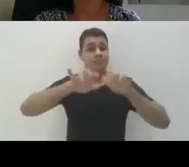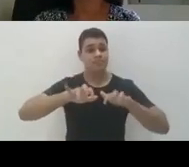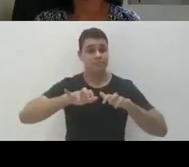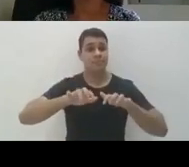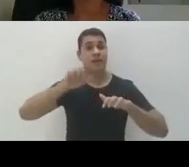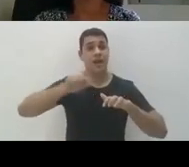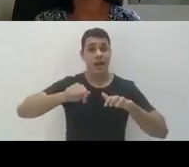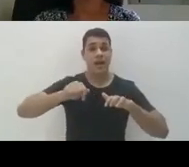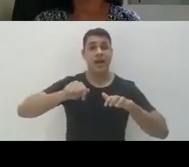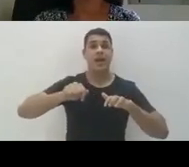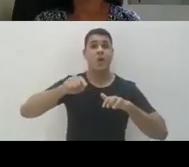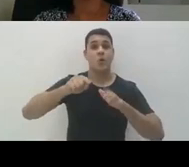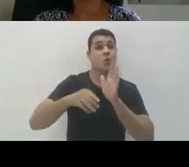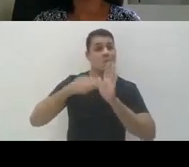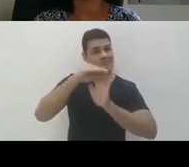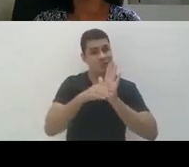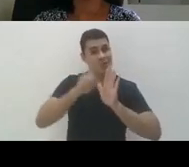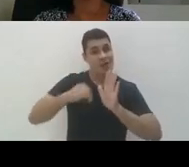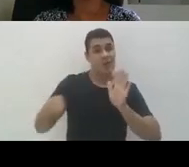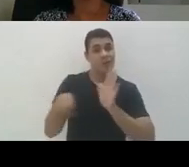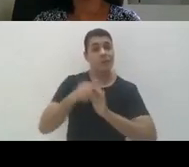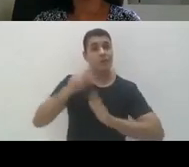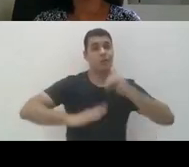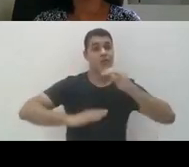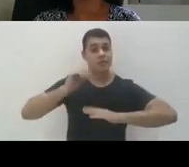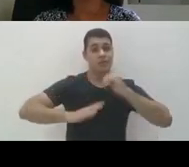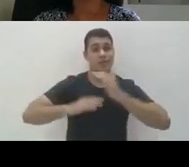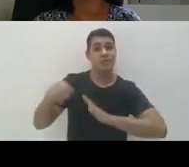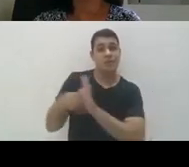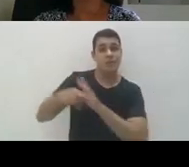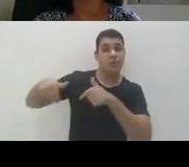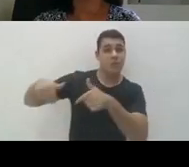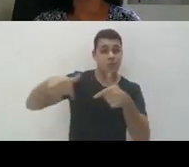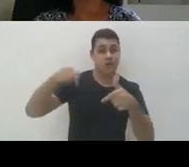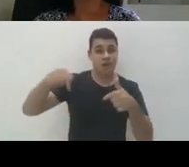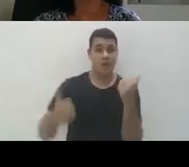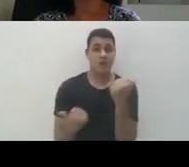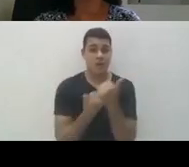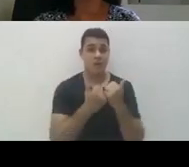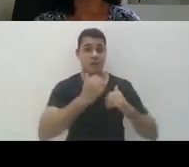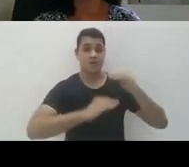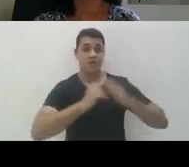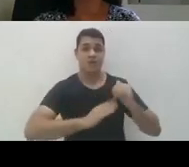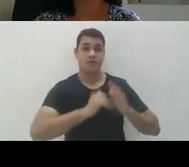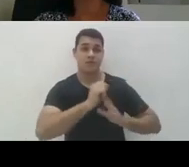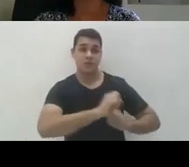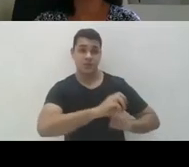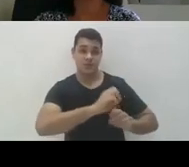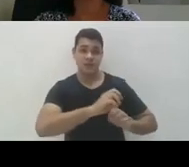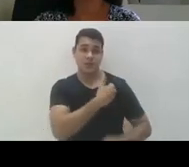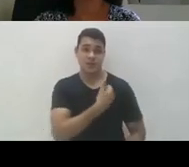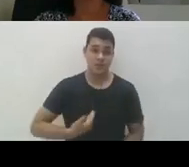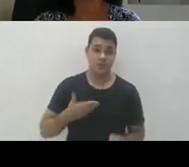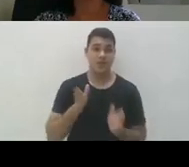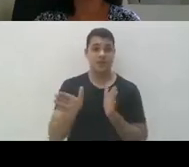profissionais da informação e não da educação que apoiam os profissionais de educação na produção de conteúdo acessível.